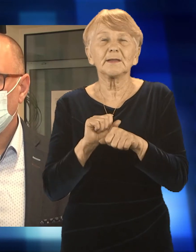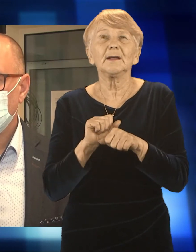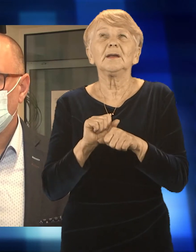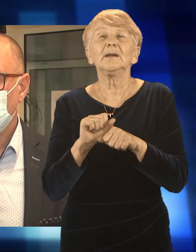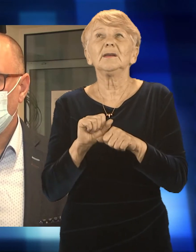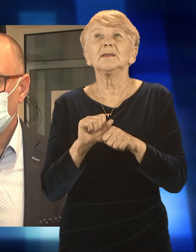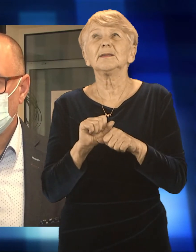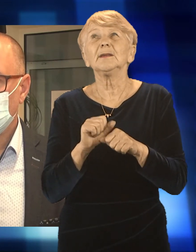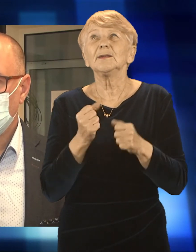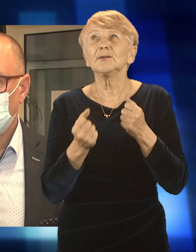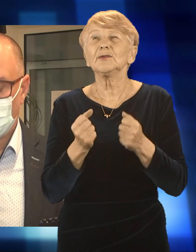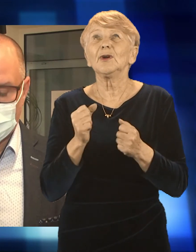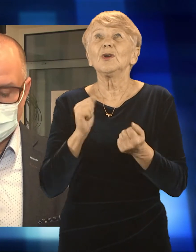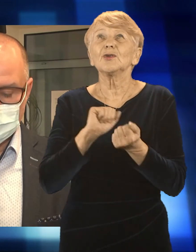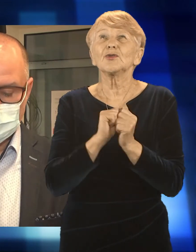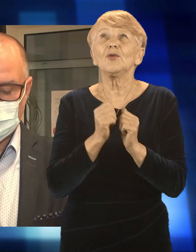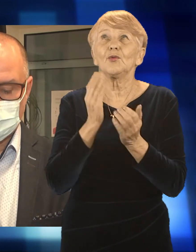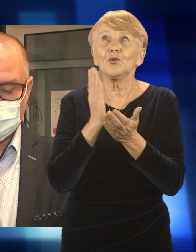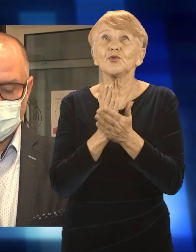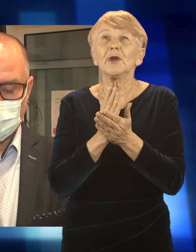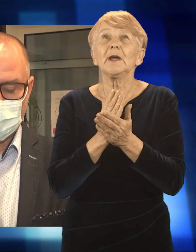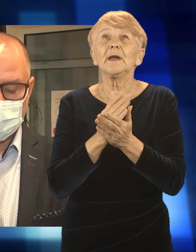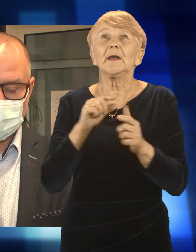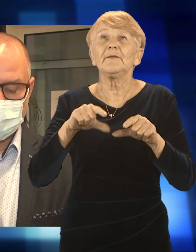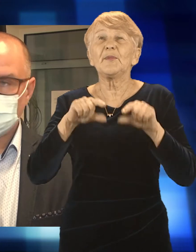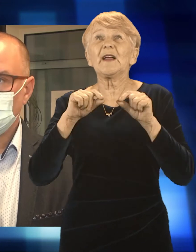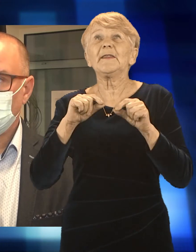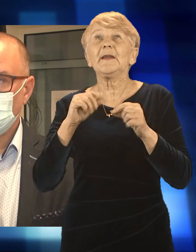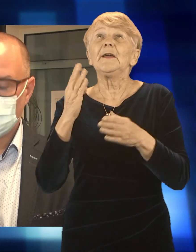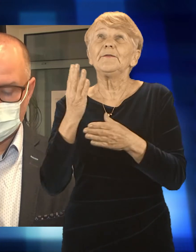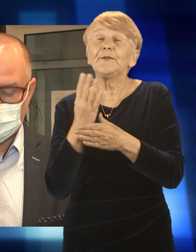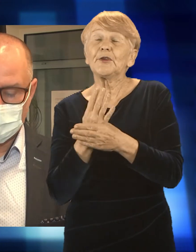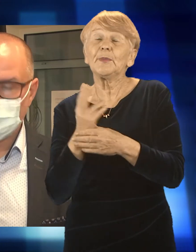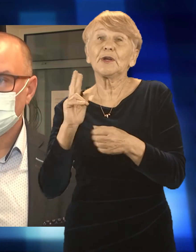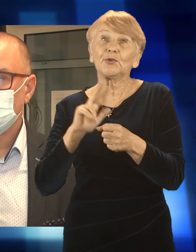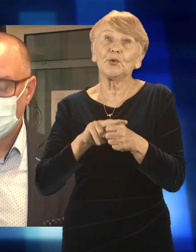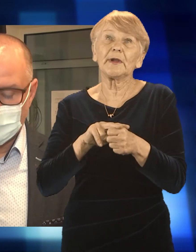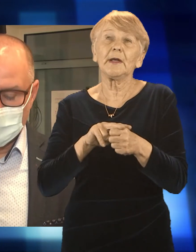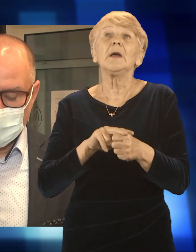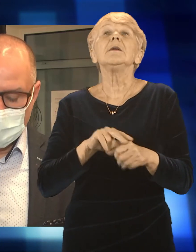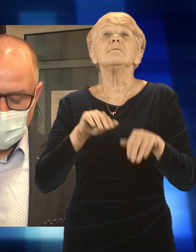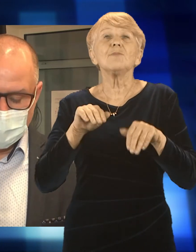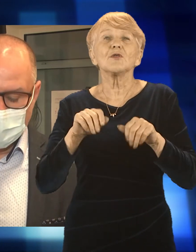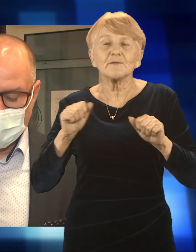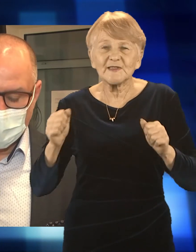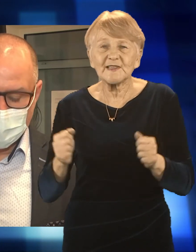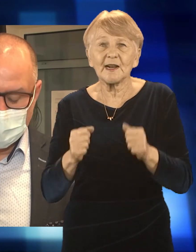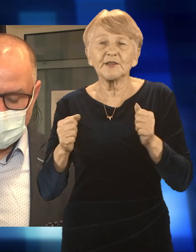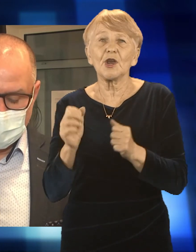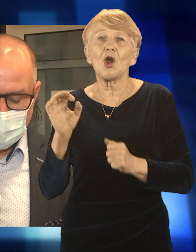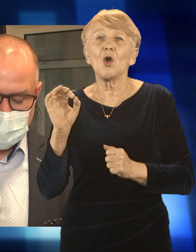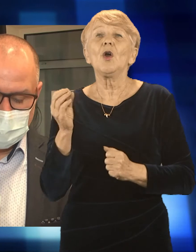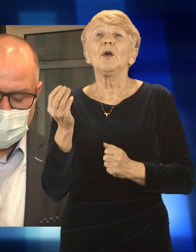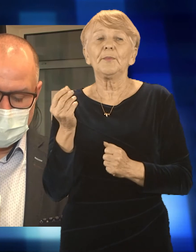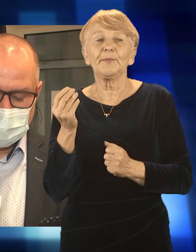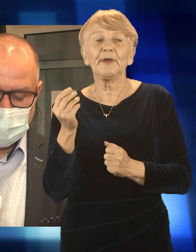wybrane branże. W PKD jest to 25 branży. Tak jak mówię,